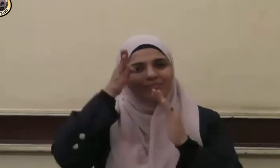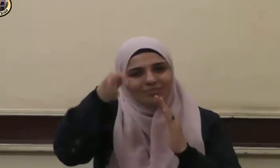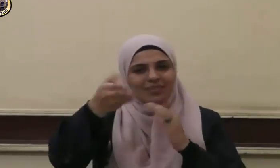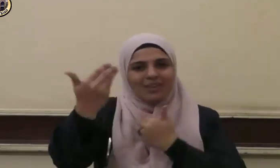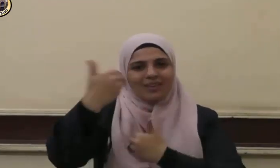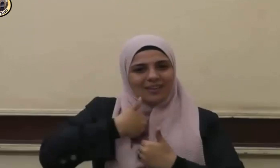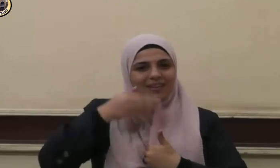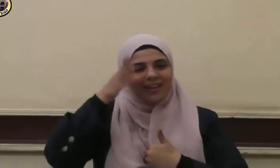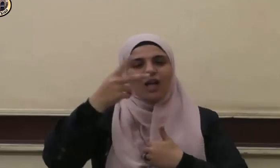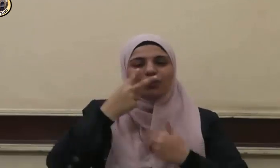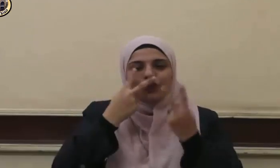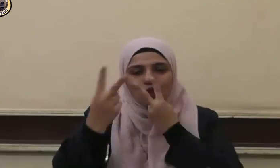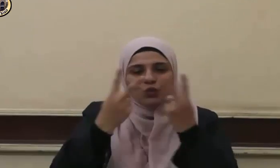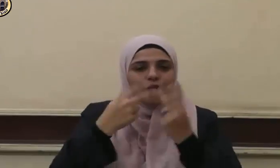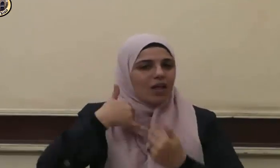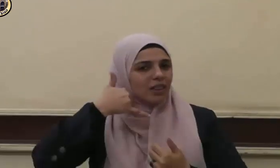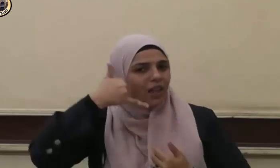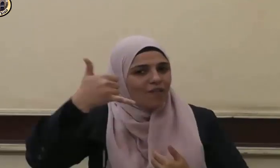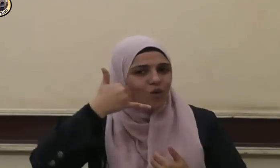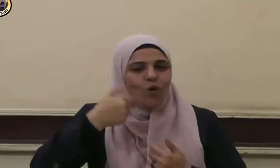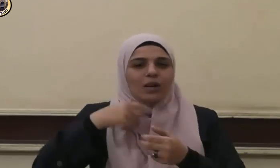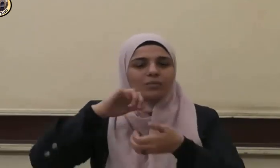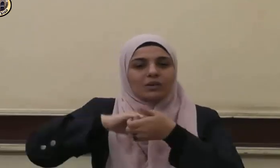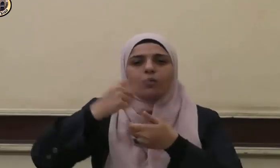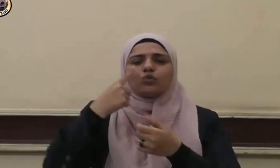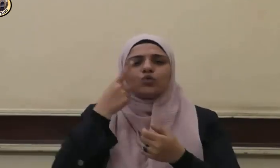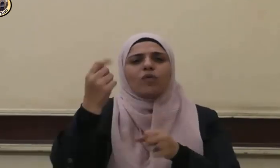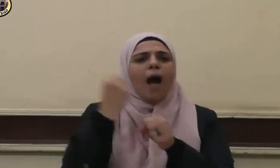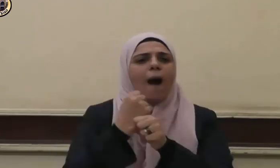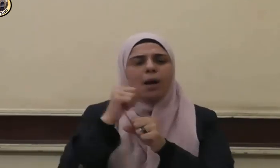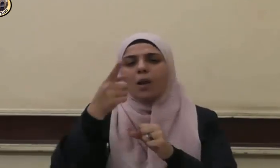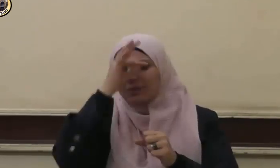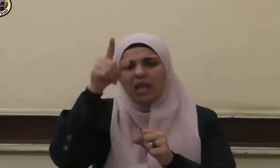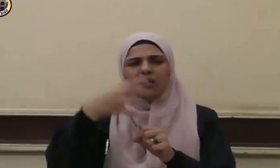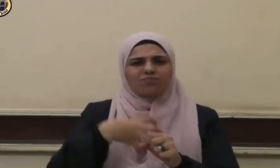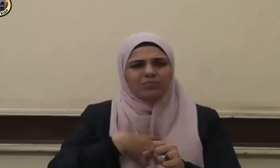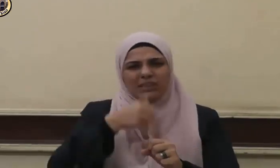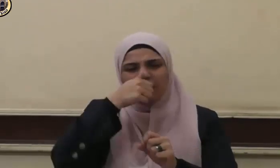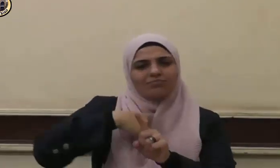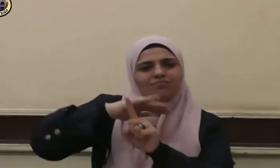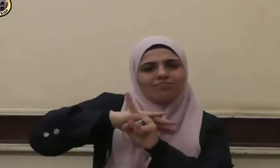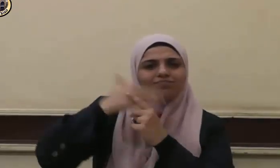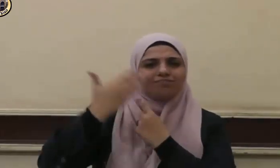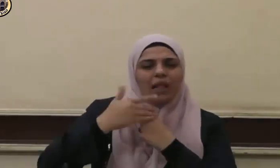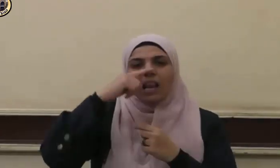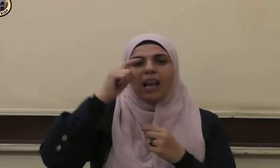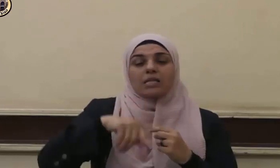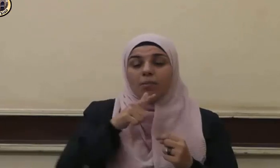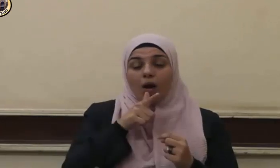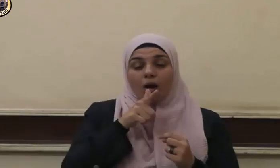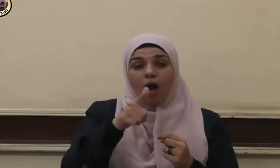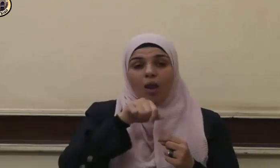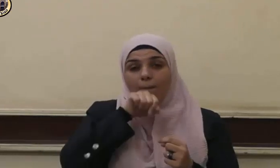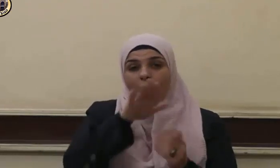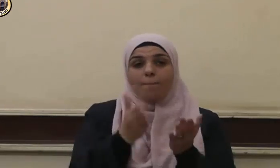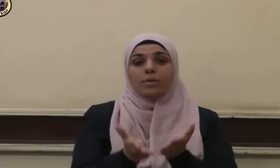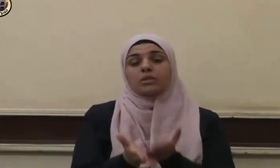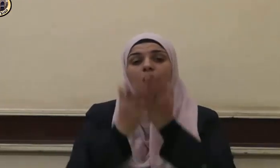وتفقد أحوالهم ومعاونتهم قال صلى الله عليه وسلم